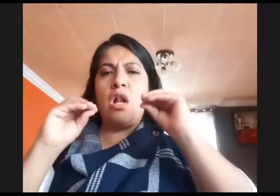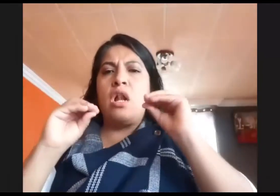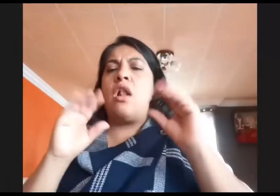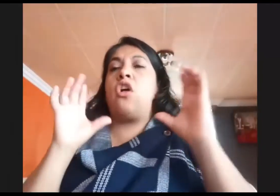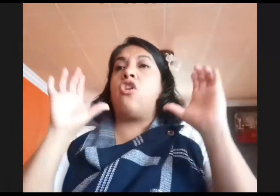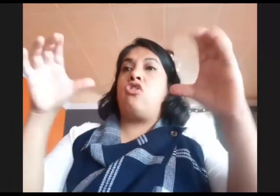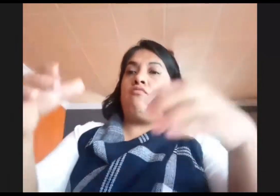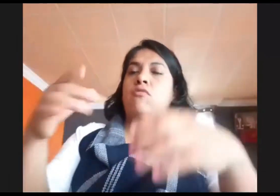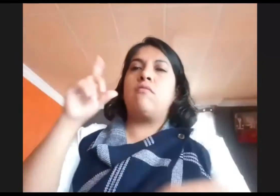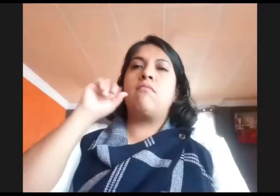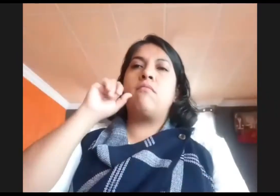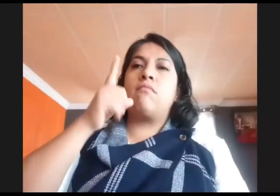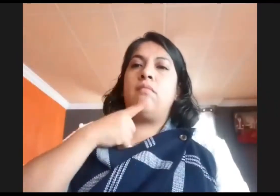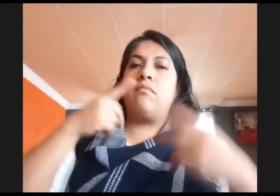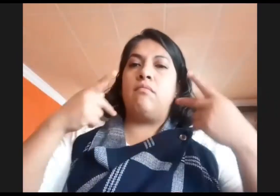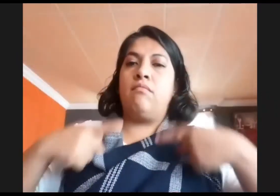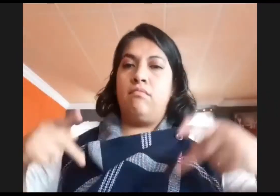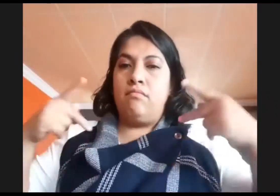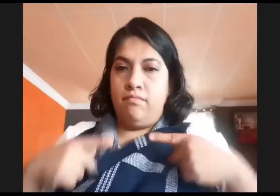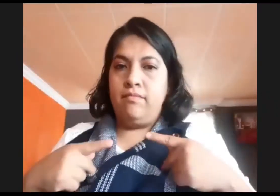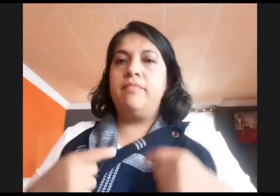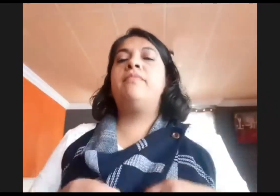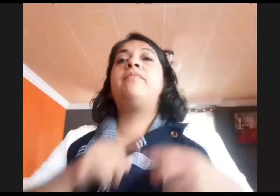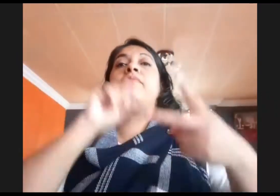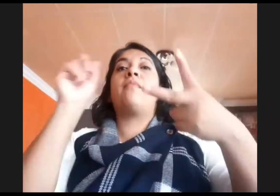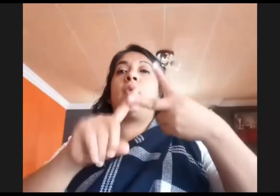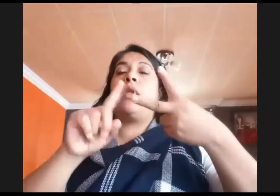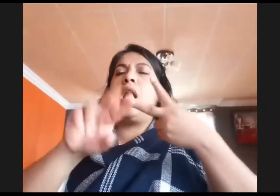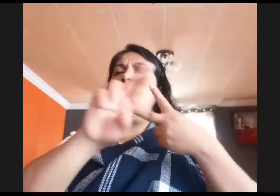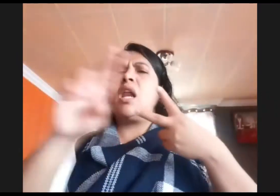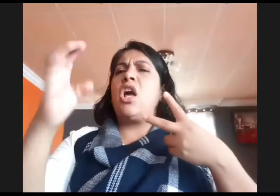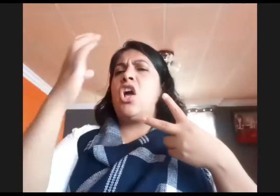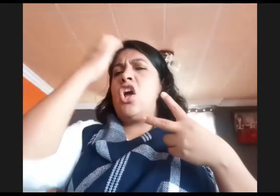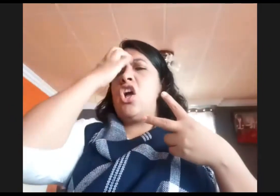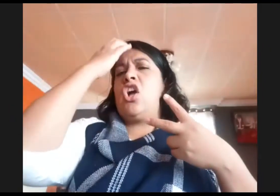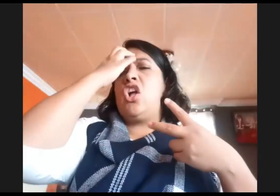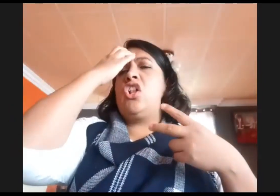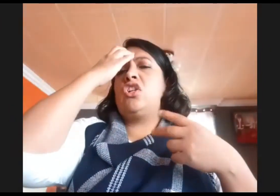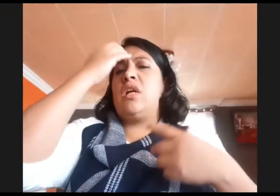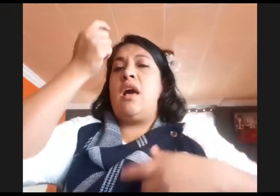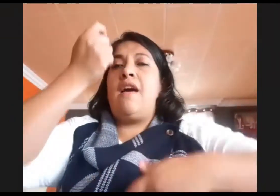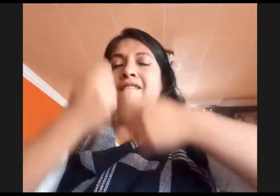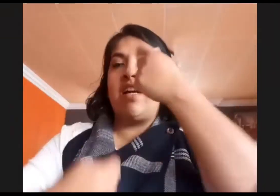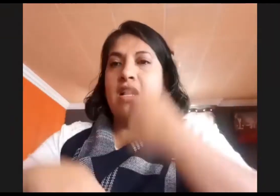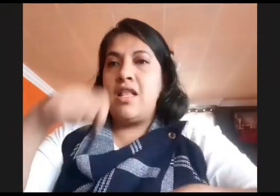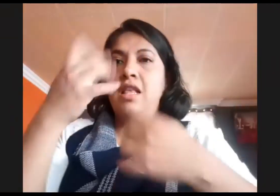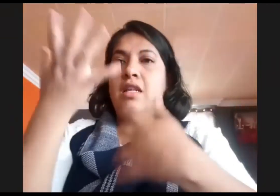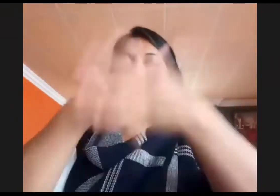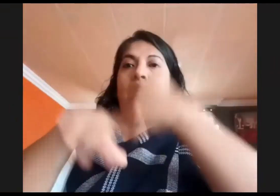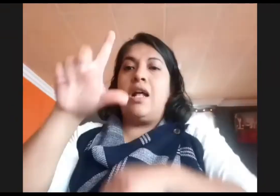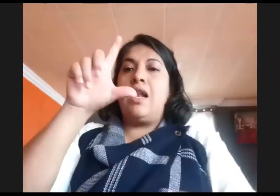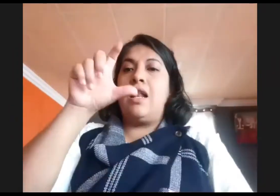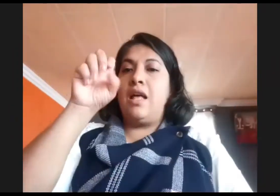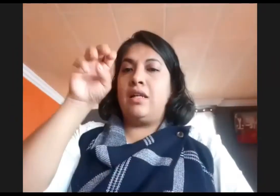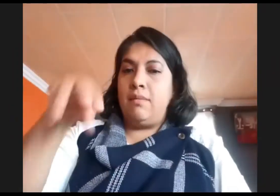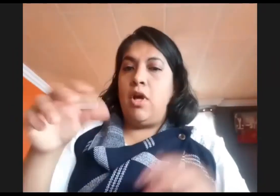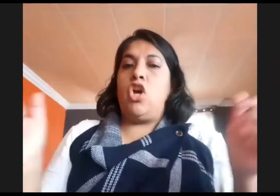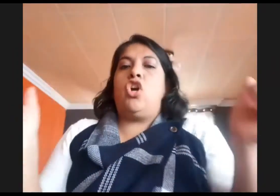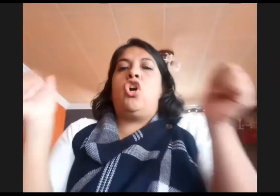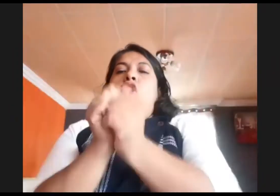Este curso tiene carácter obligatorio con seis horas semanales, conformando un total de 46 sesiones